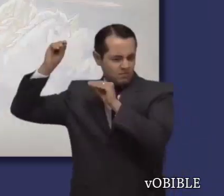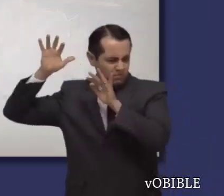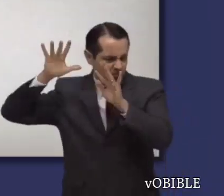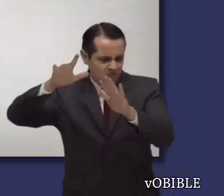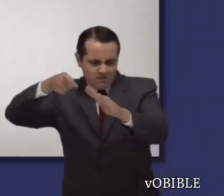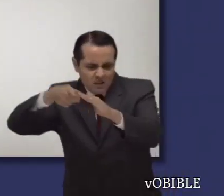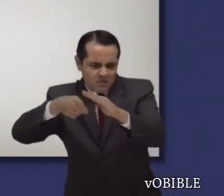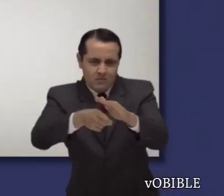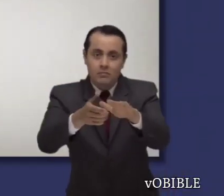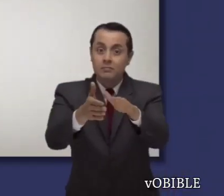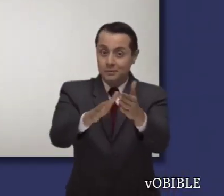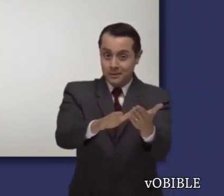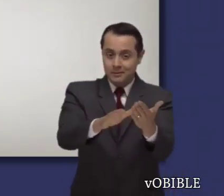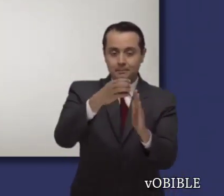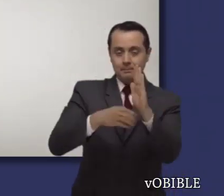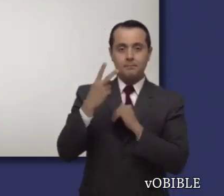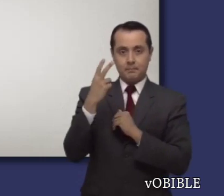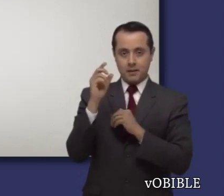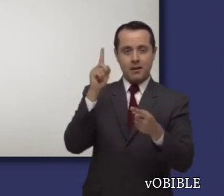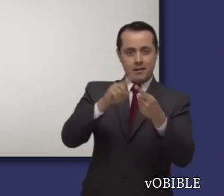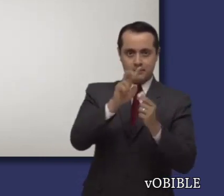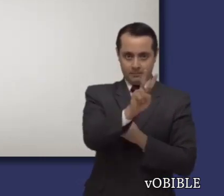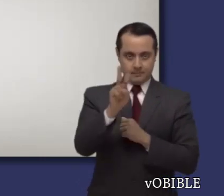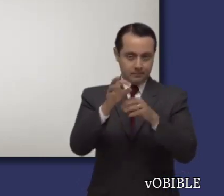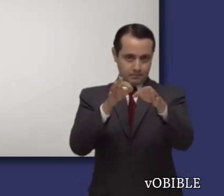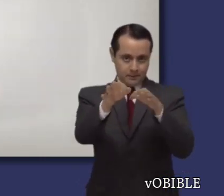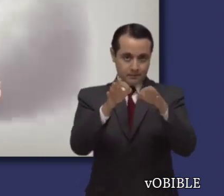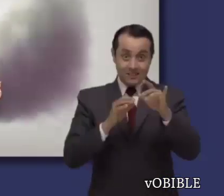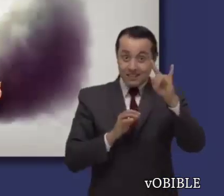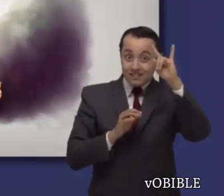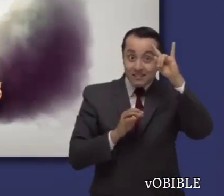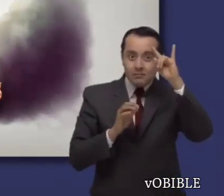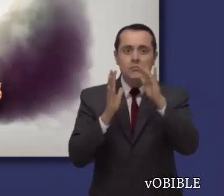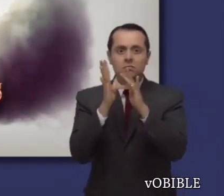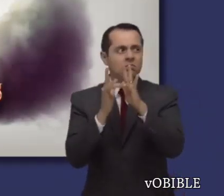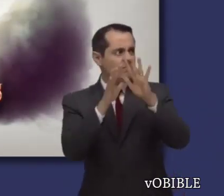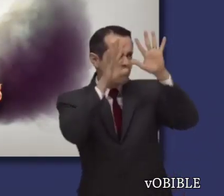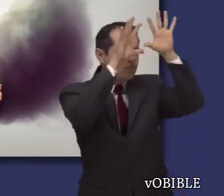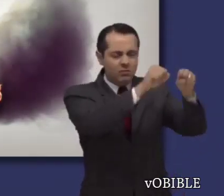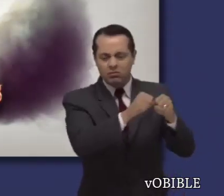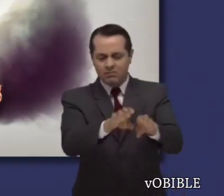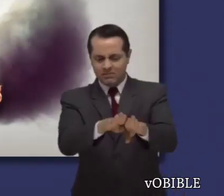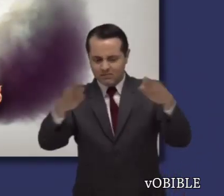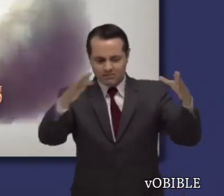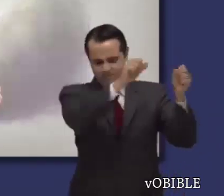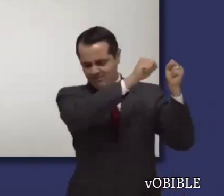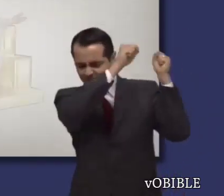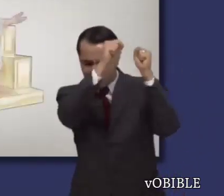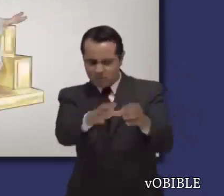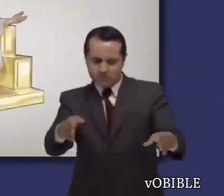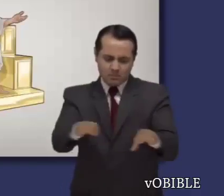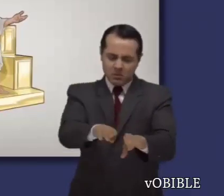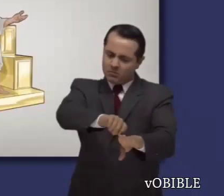Las últimas tres visiones están en los capítulos 20 a 22 y hablan de que Satanás es encerrado en un abismo